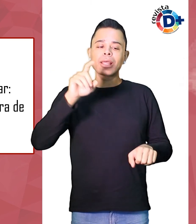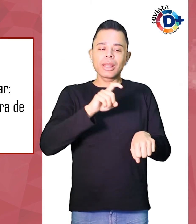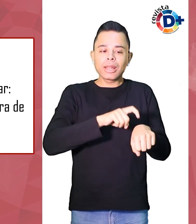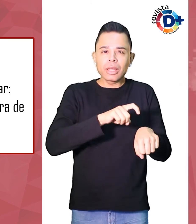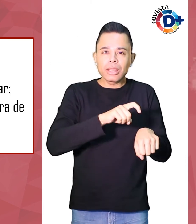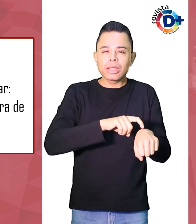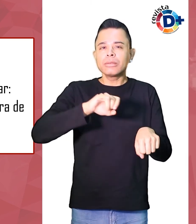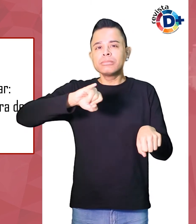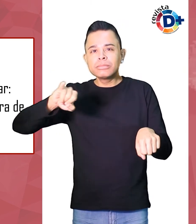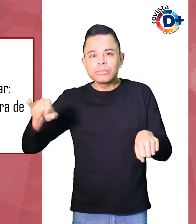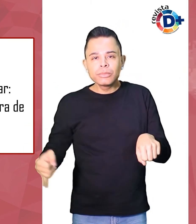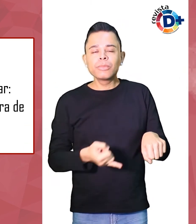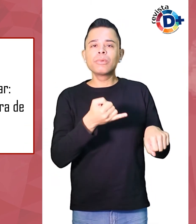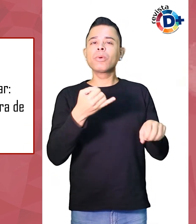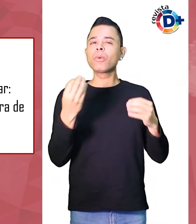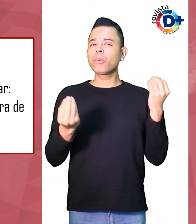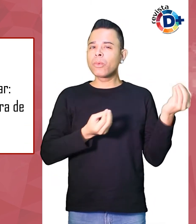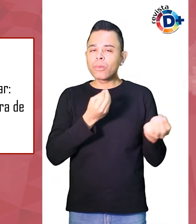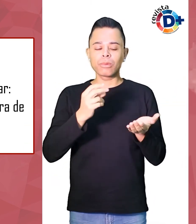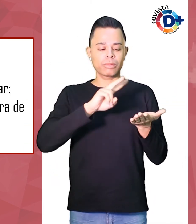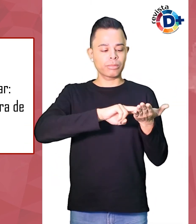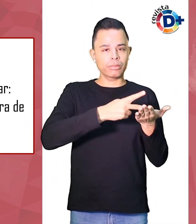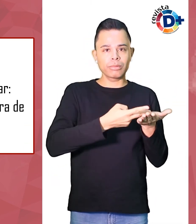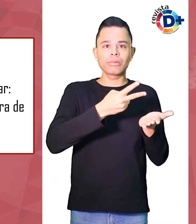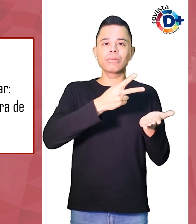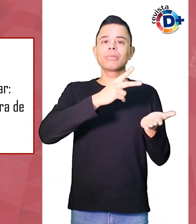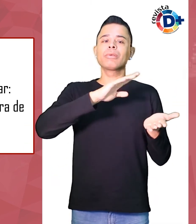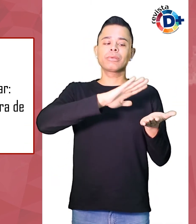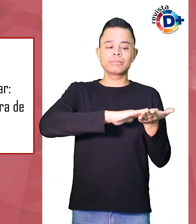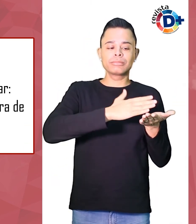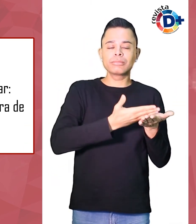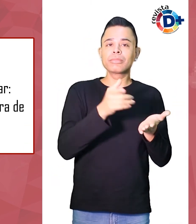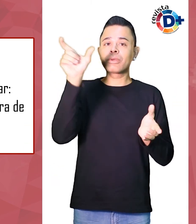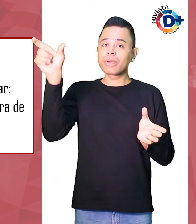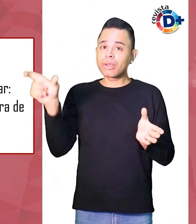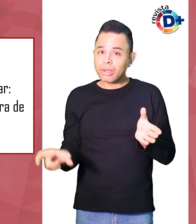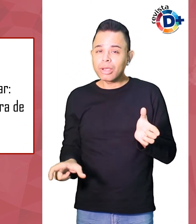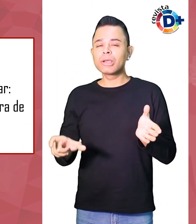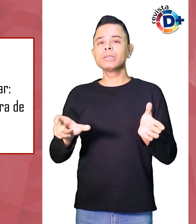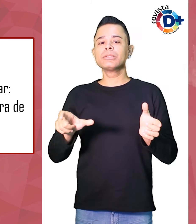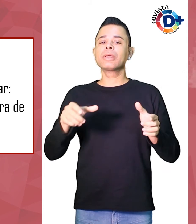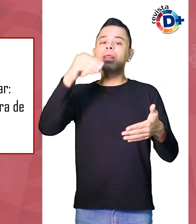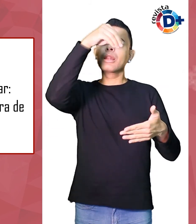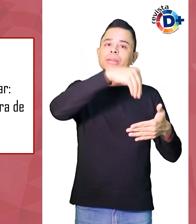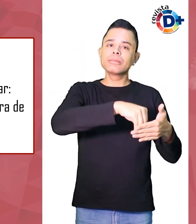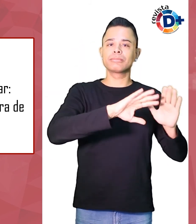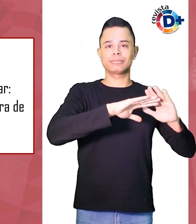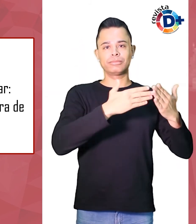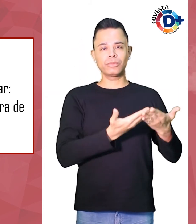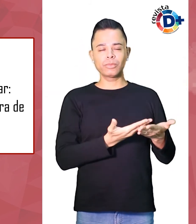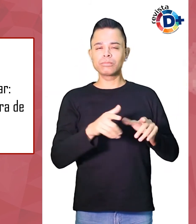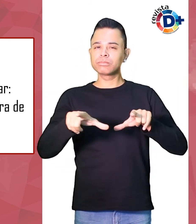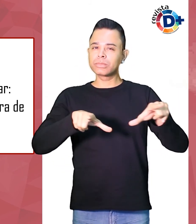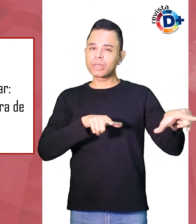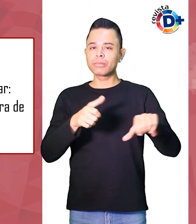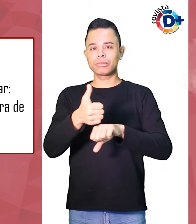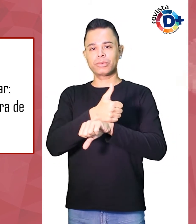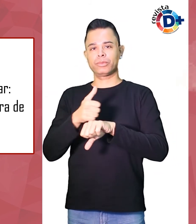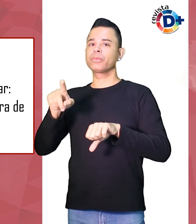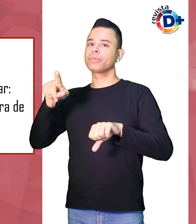reflexão sobre a função do tradutor Intérprete de Língua de Sinais dentro da escola Também como um